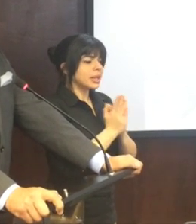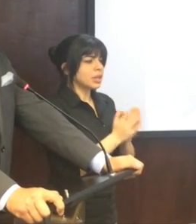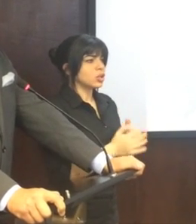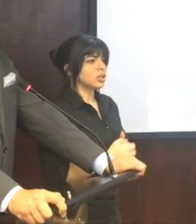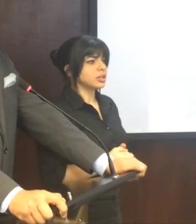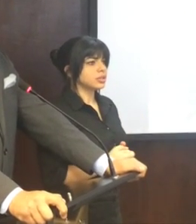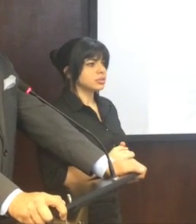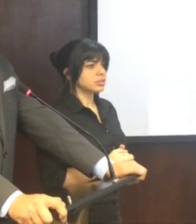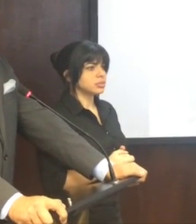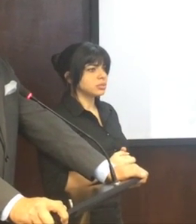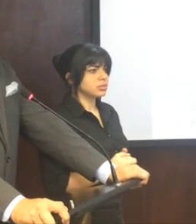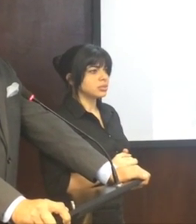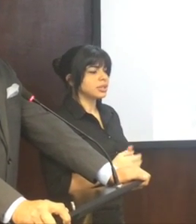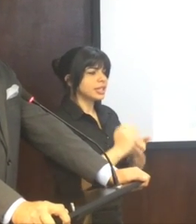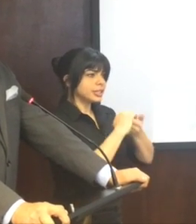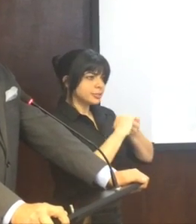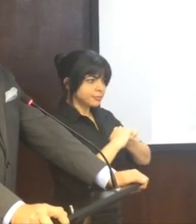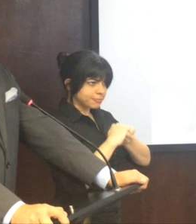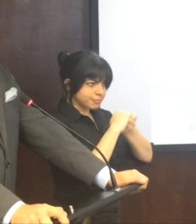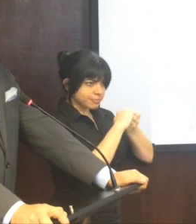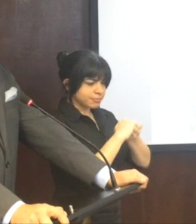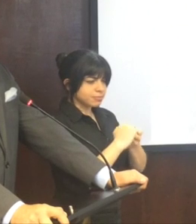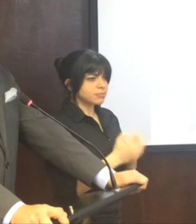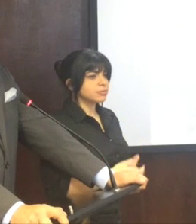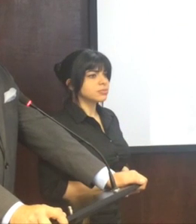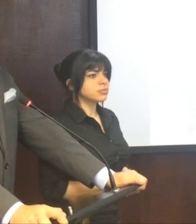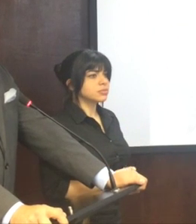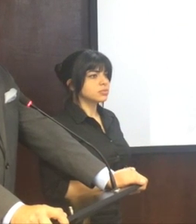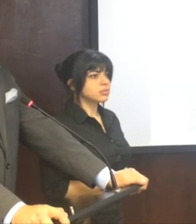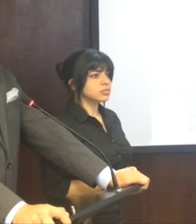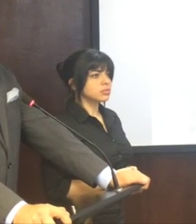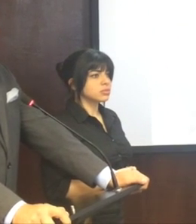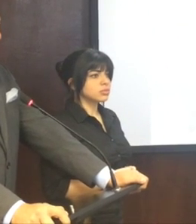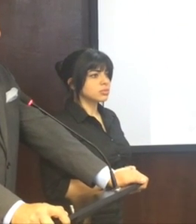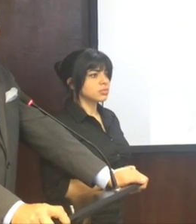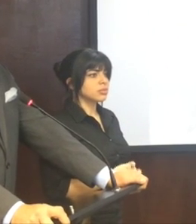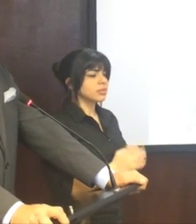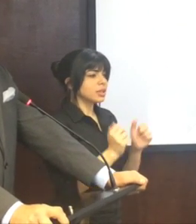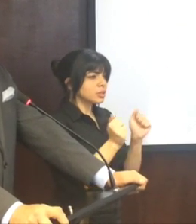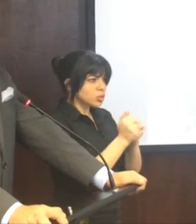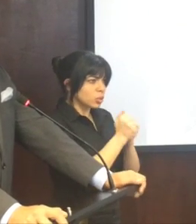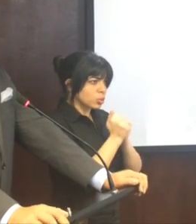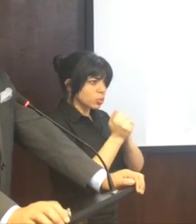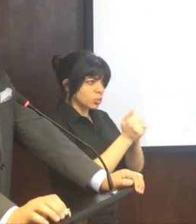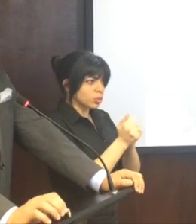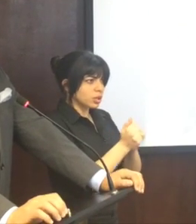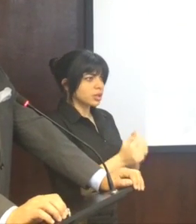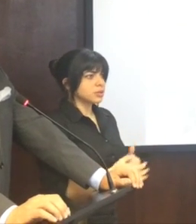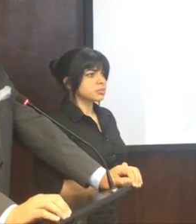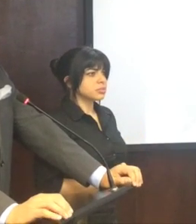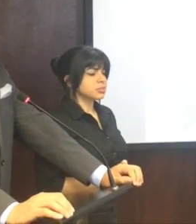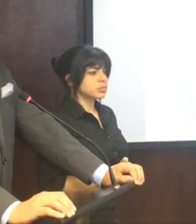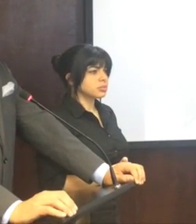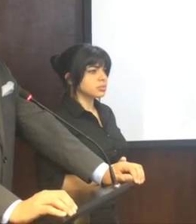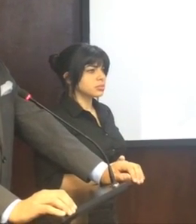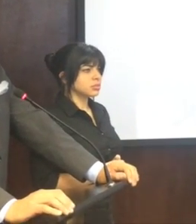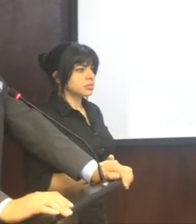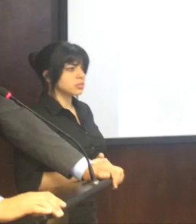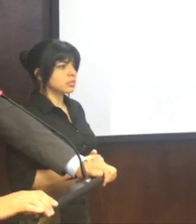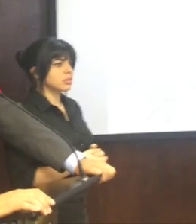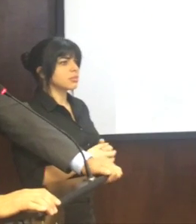pidiéndoles que se solidaricen, que se conjunten, que se